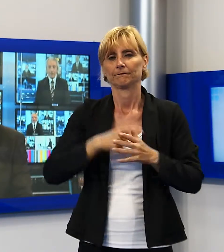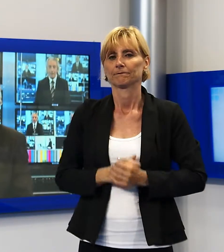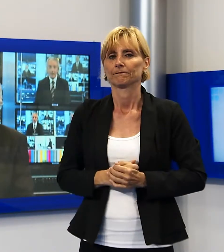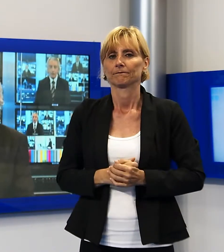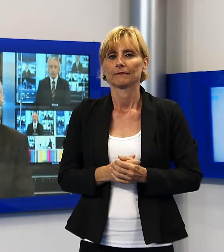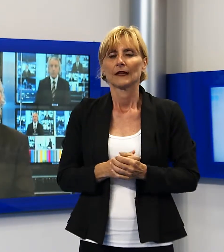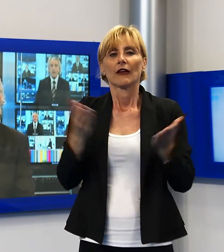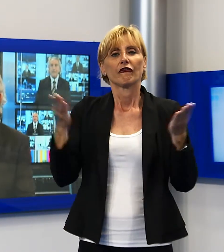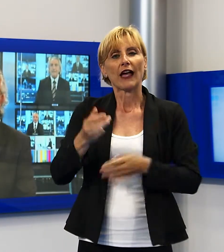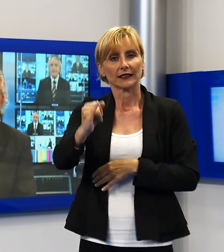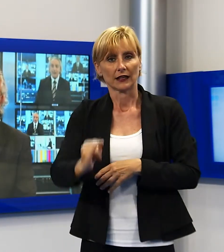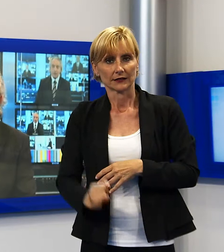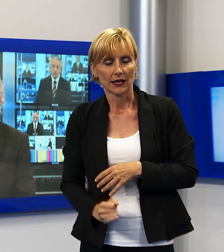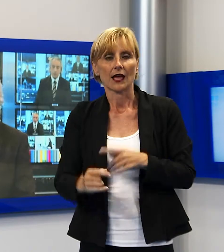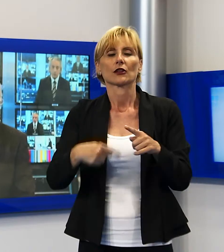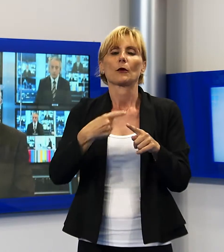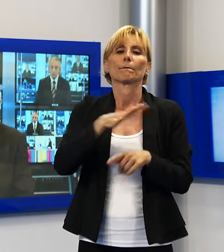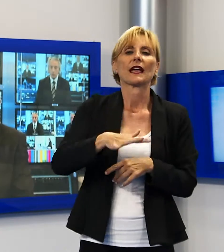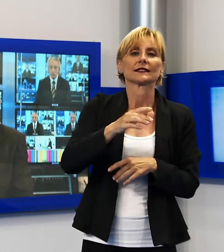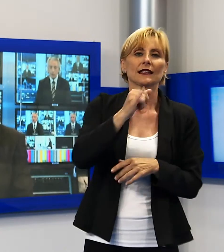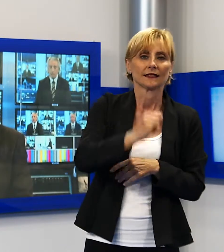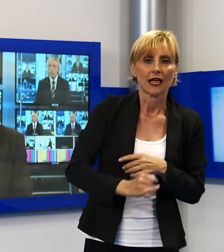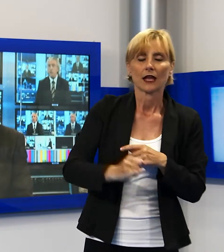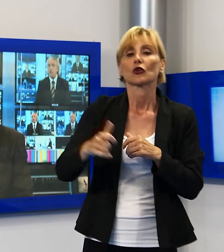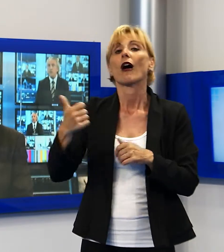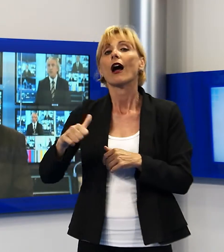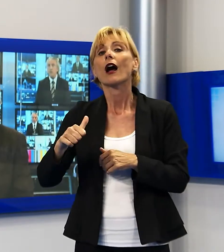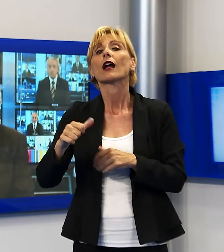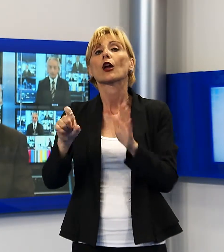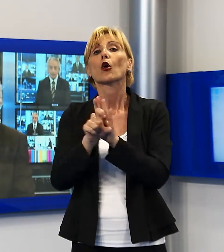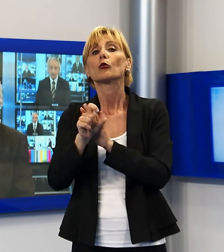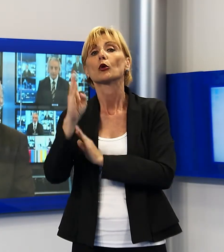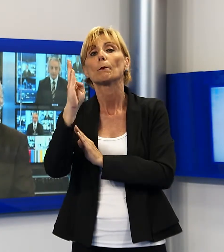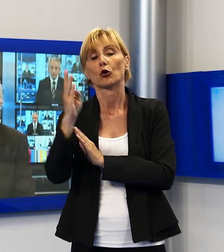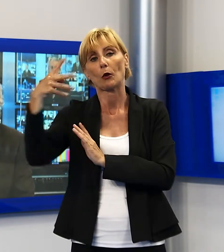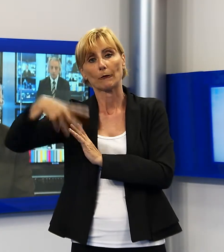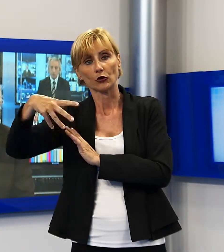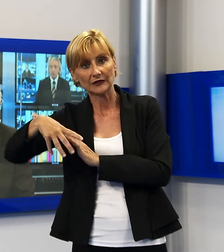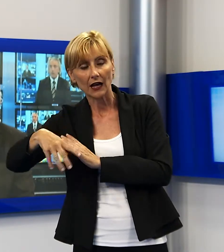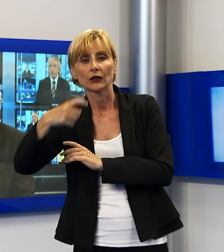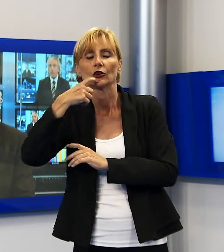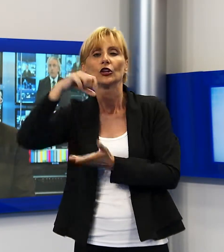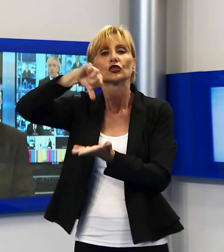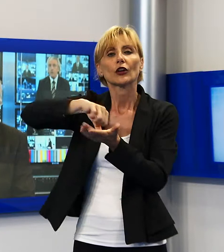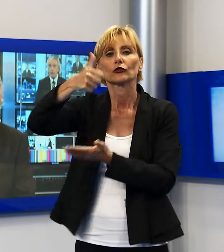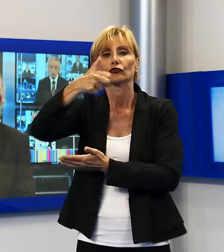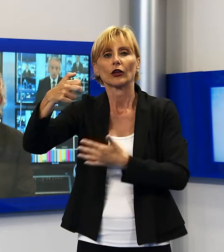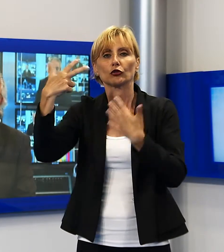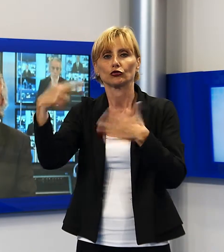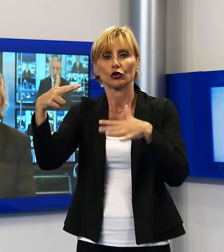dopo piazza al Serchio anche il Comune di Borgo a Mozzano ha annunciato che sarà mantenuta la presenza del medico nel presidio del 118. Ho avuto